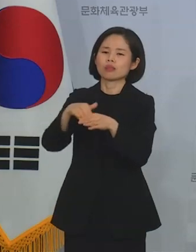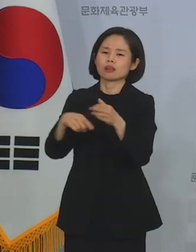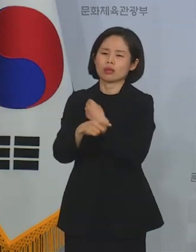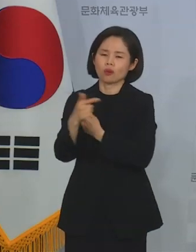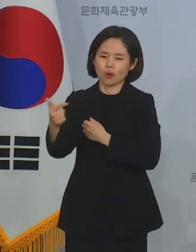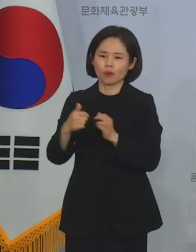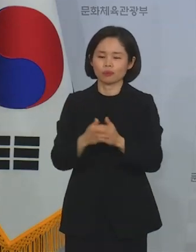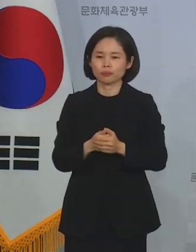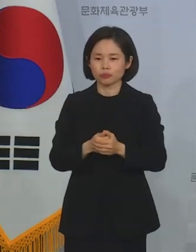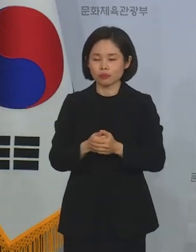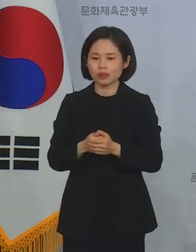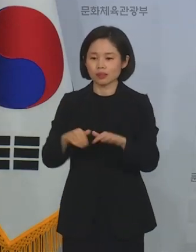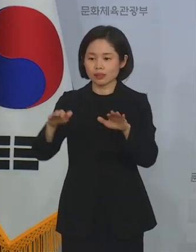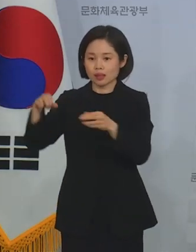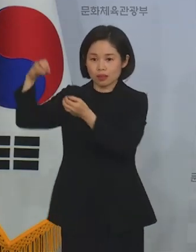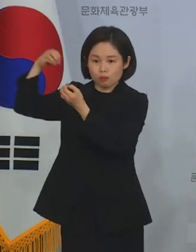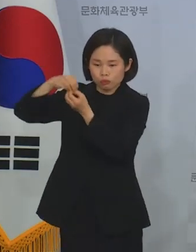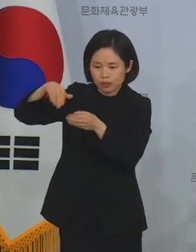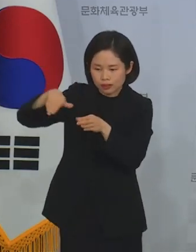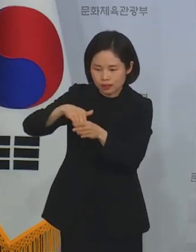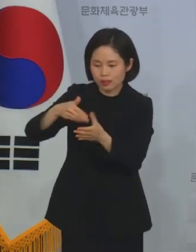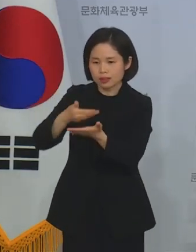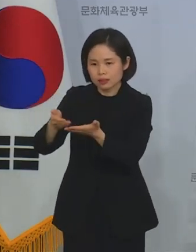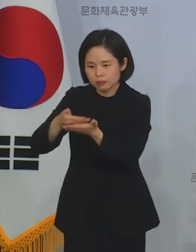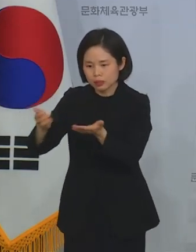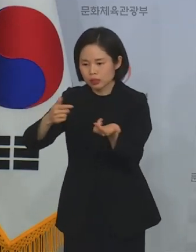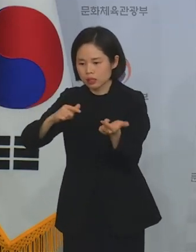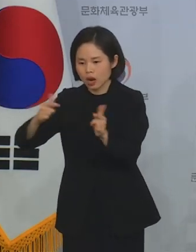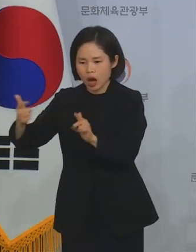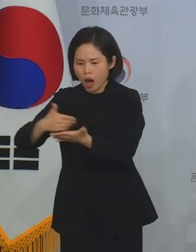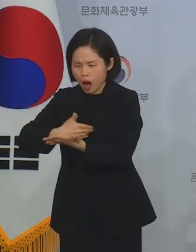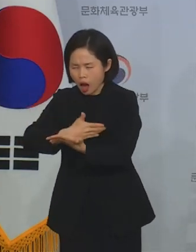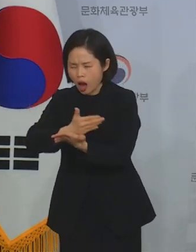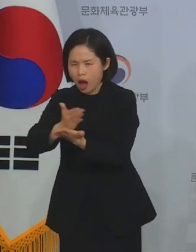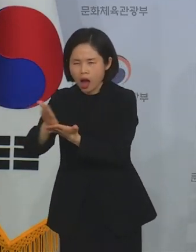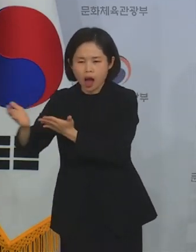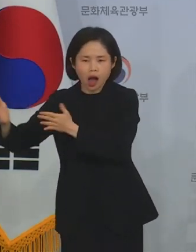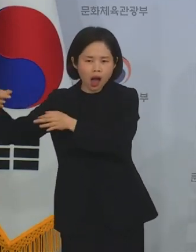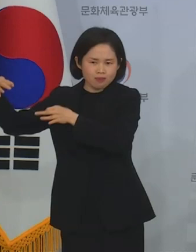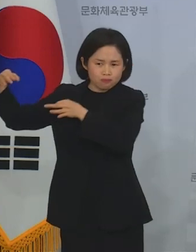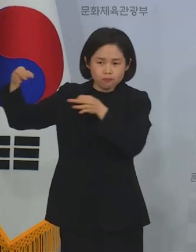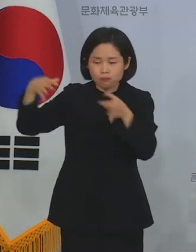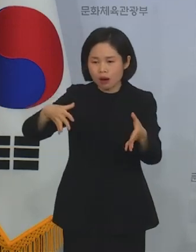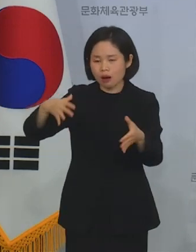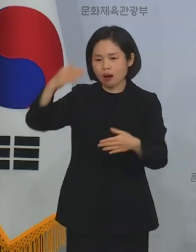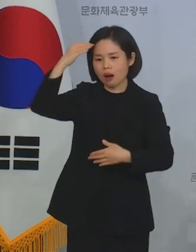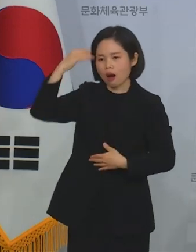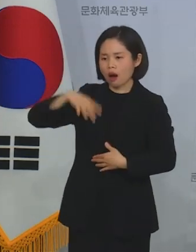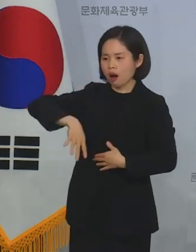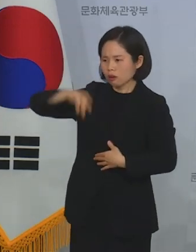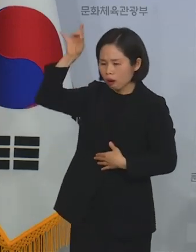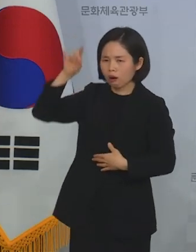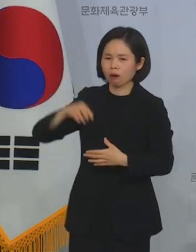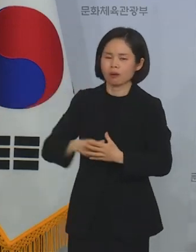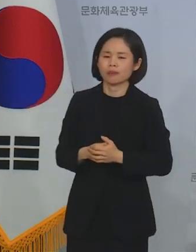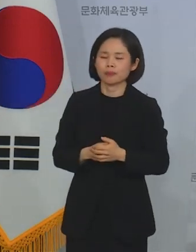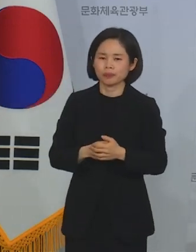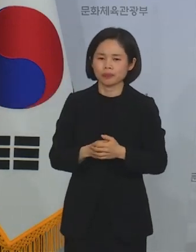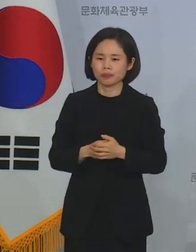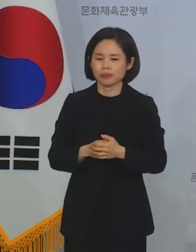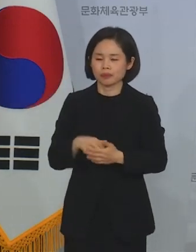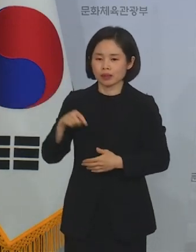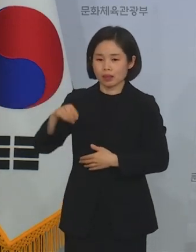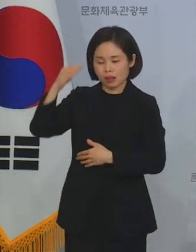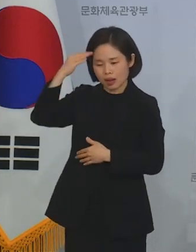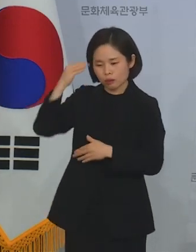먼저 대한민국 역사상 가장 큰 규모의 문화재와 미술품이 국가에 기증되었습니다. 국가 지정